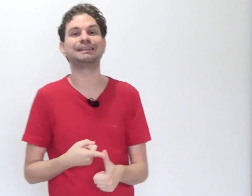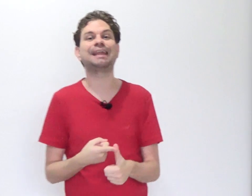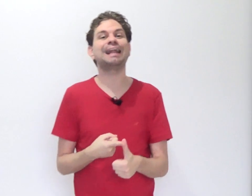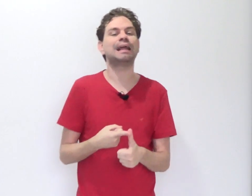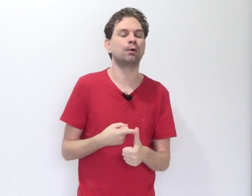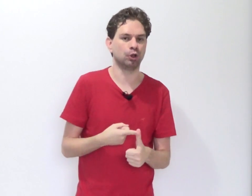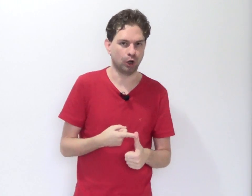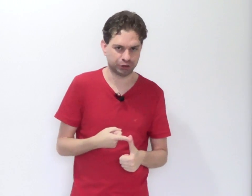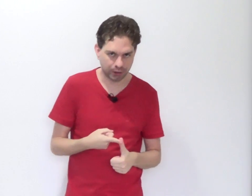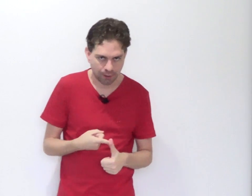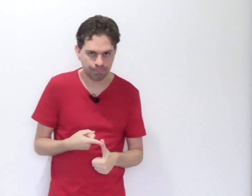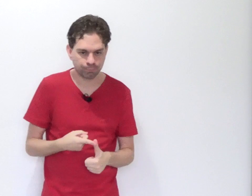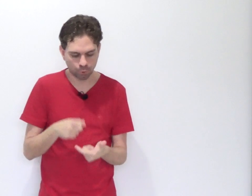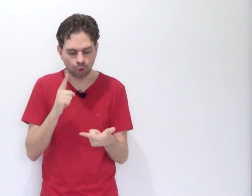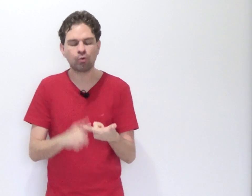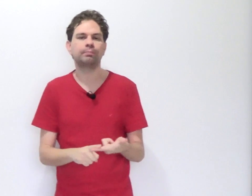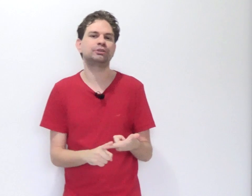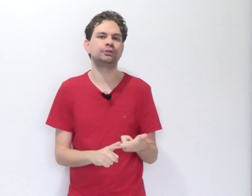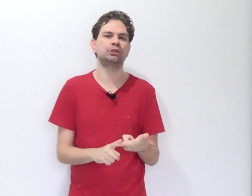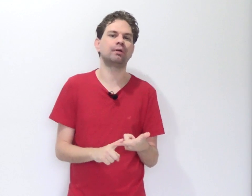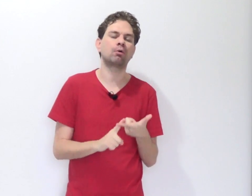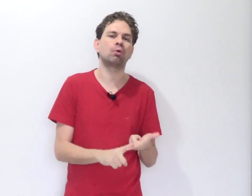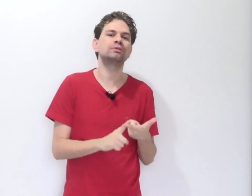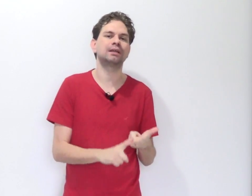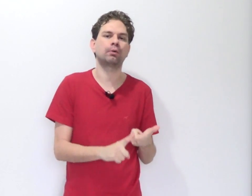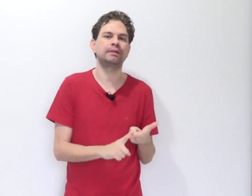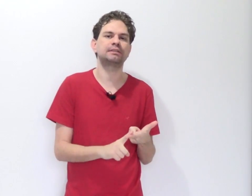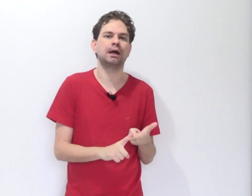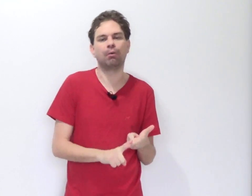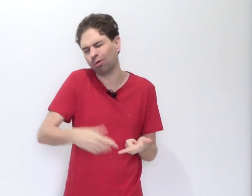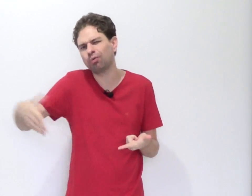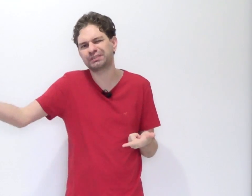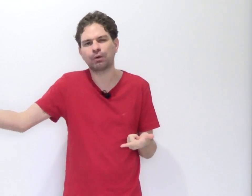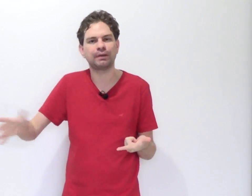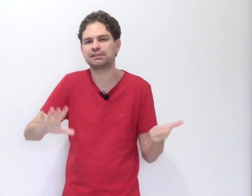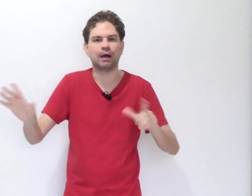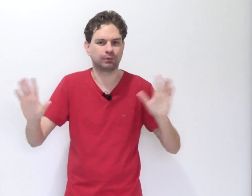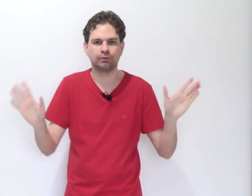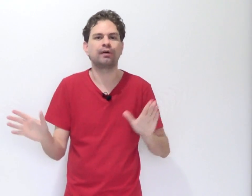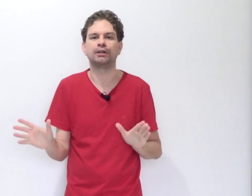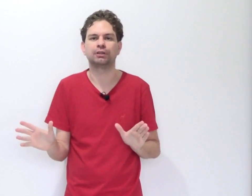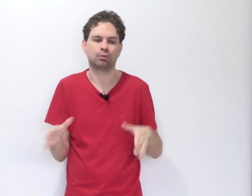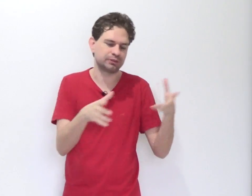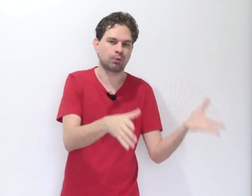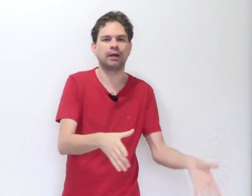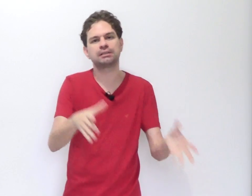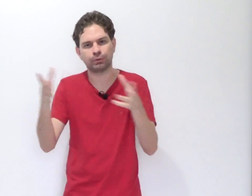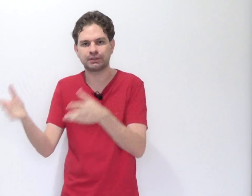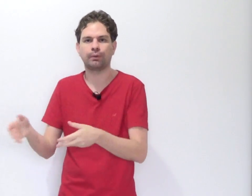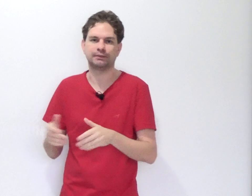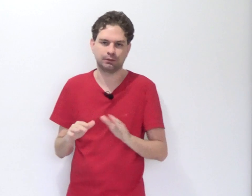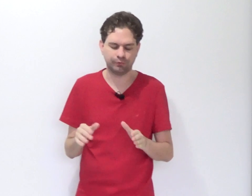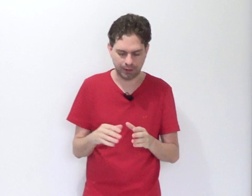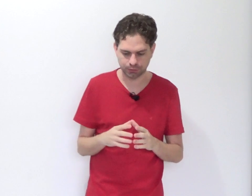teleológica ou objetiva consequencial ou sequencial, tanto faz. Consequência ou sequência, tanto faz.